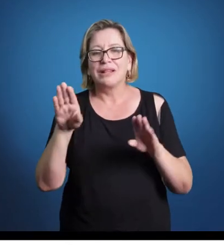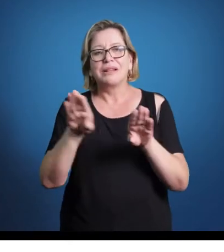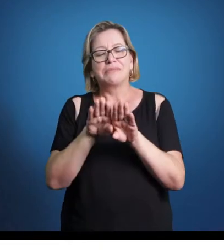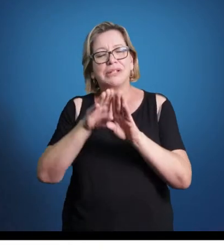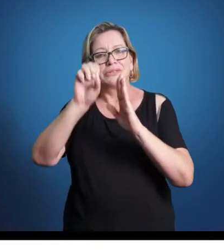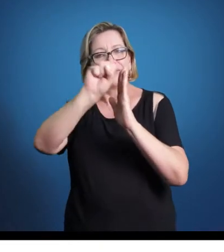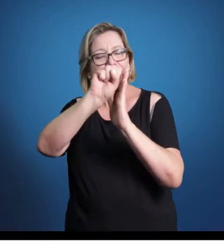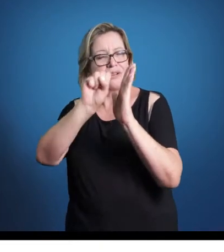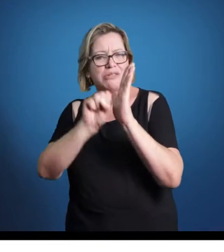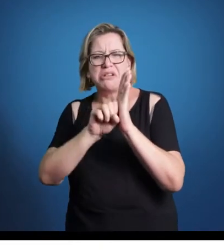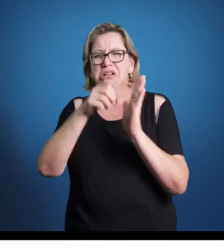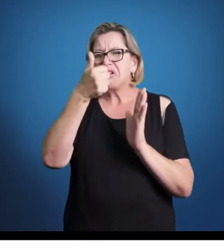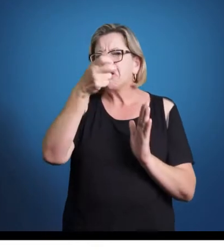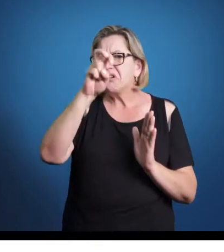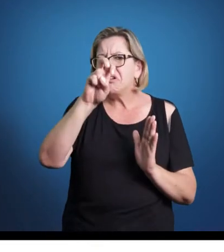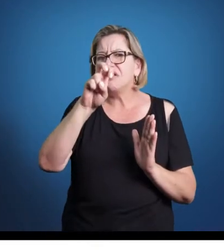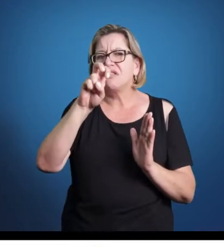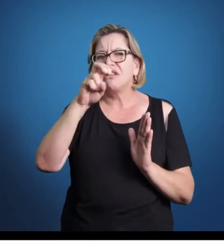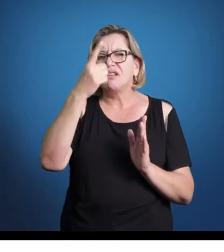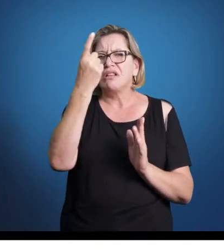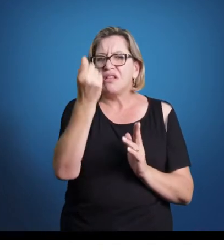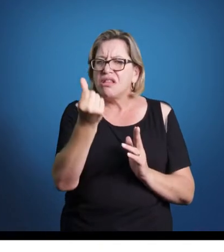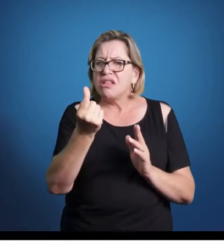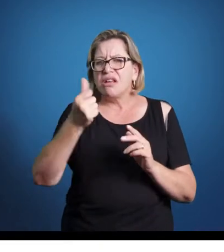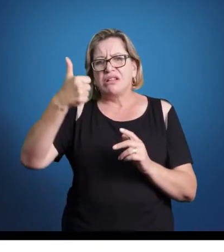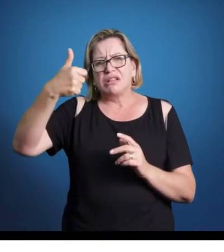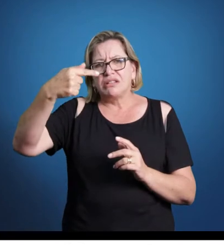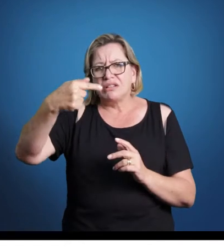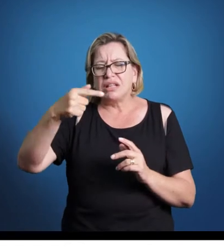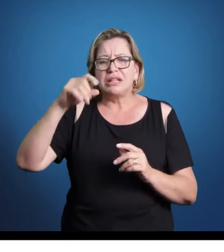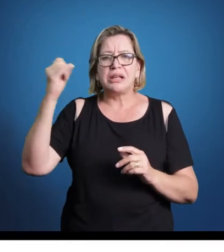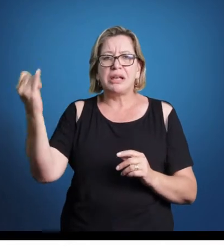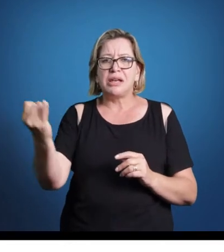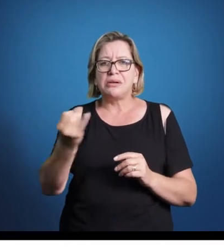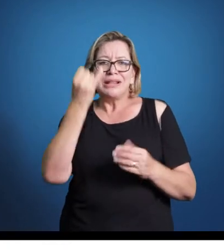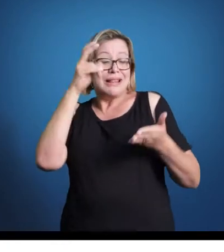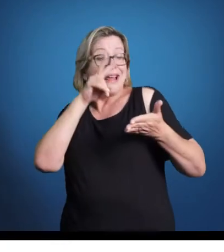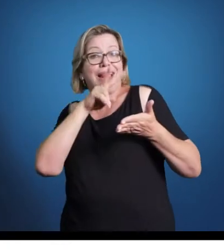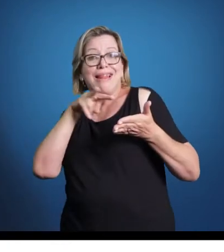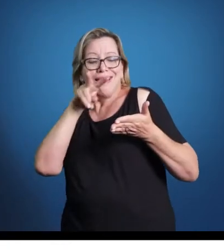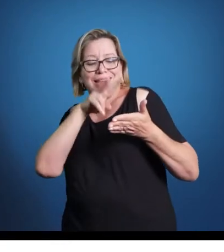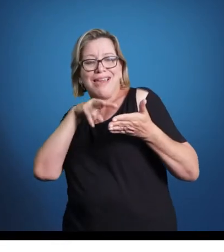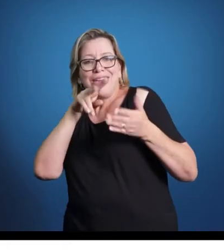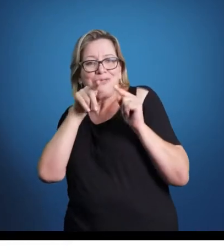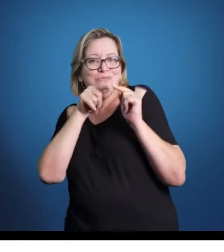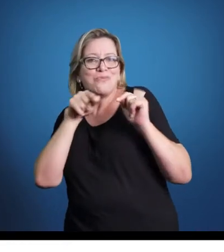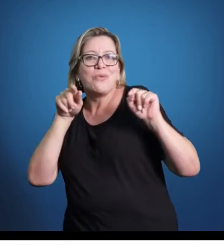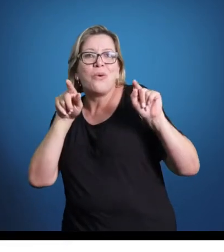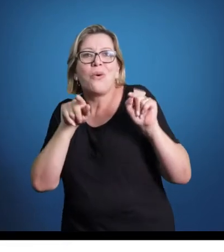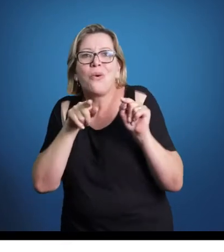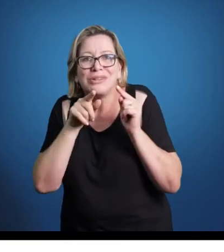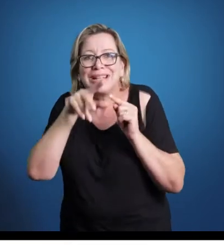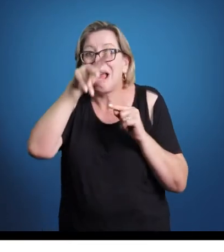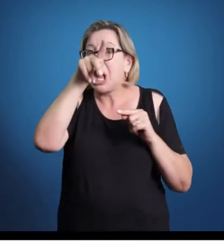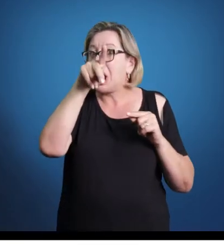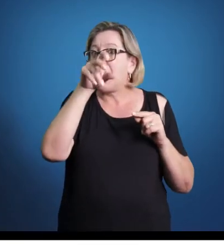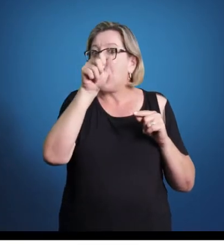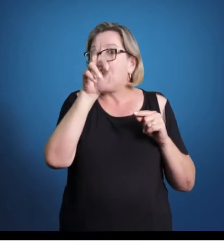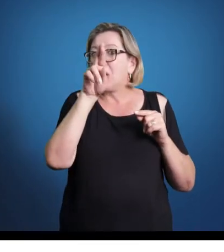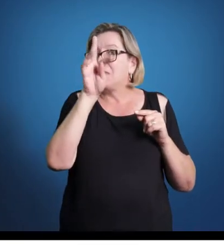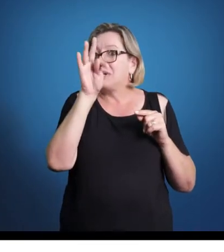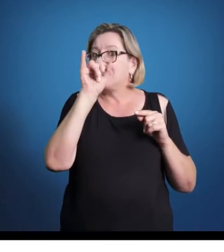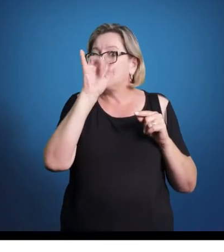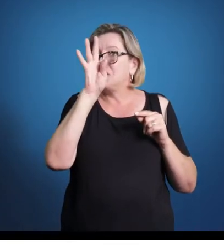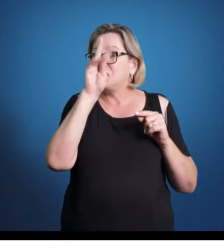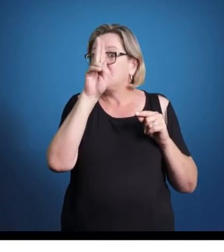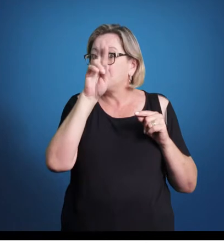XV, XVI, XVII, a literatura, saber ler partitura, saber escrever partitura, era algo ainda de pouco conhecimento da